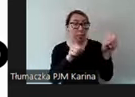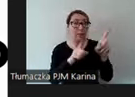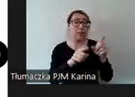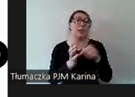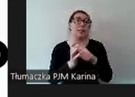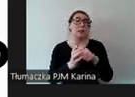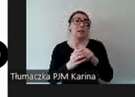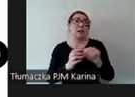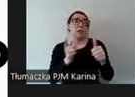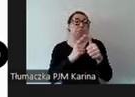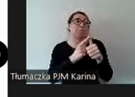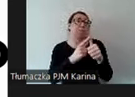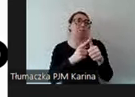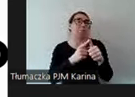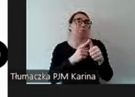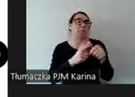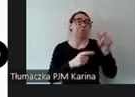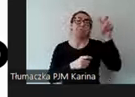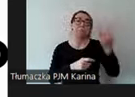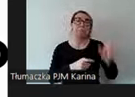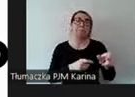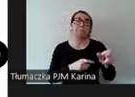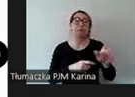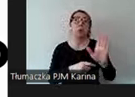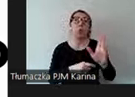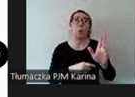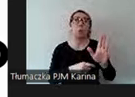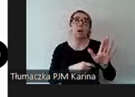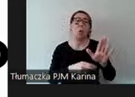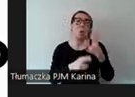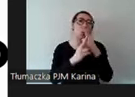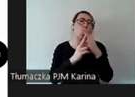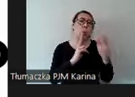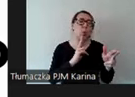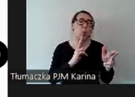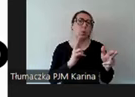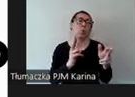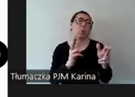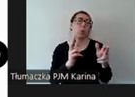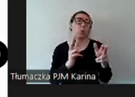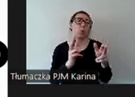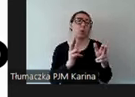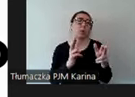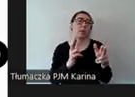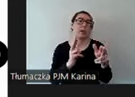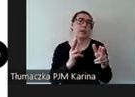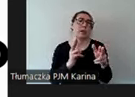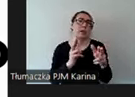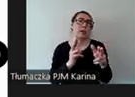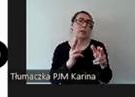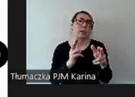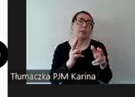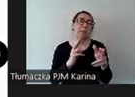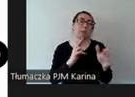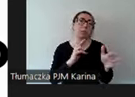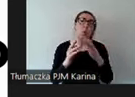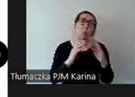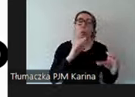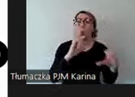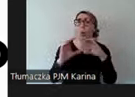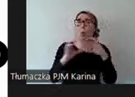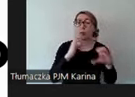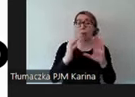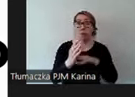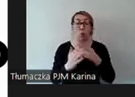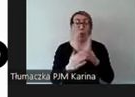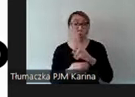osoby, które mają bardzo zróżnicowane podejście komunikacyjne, bo niektórzy